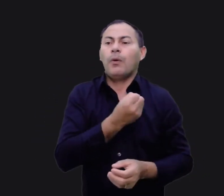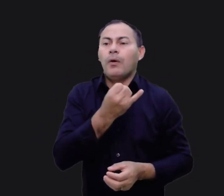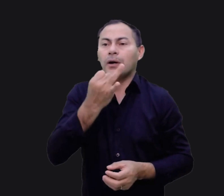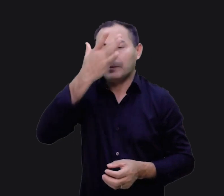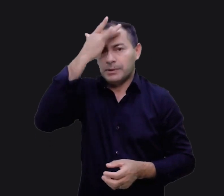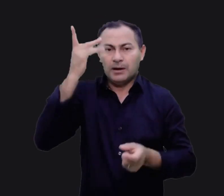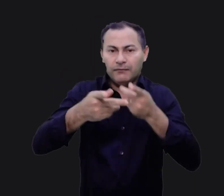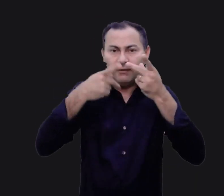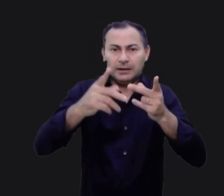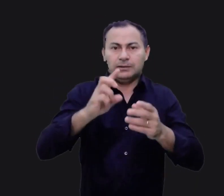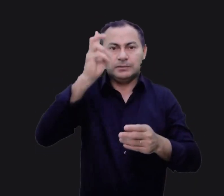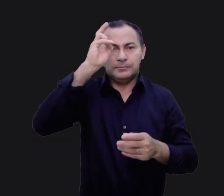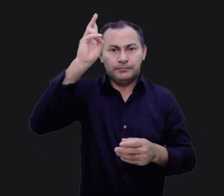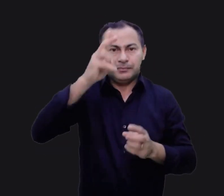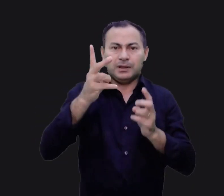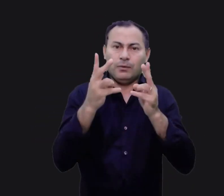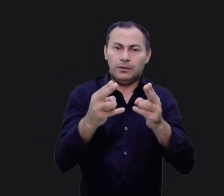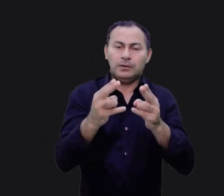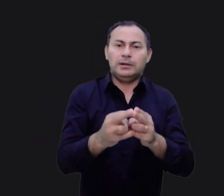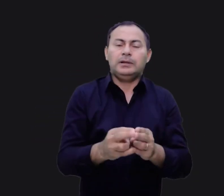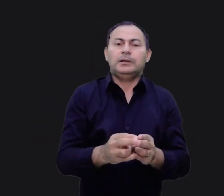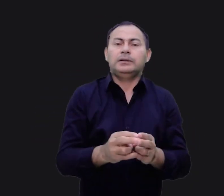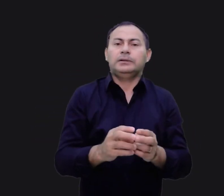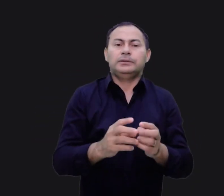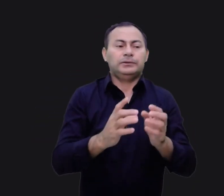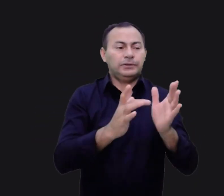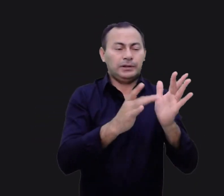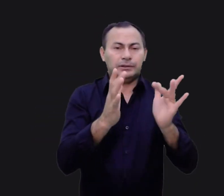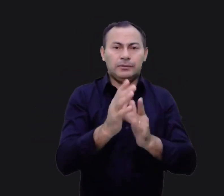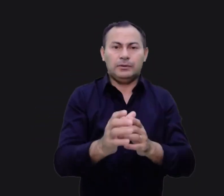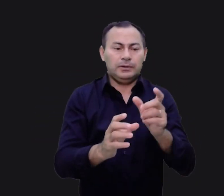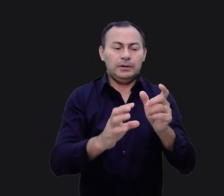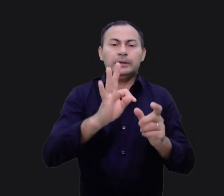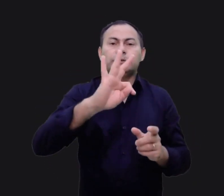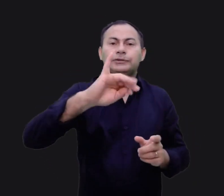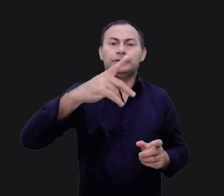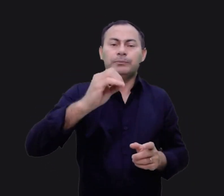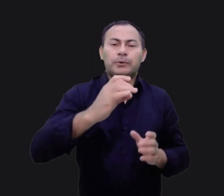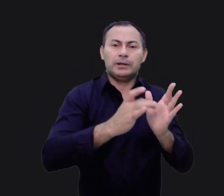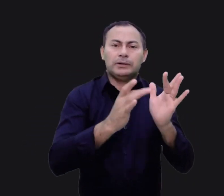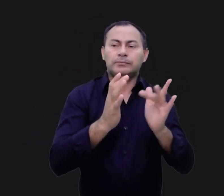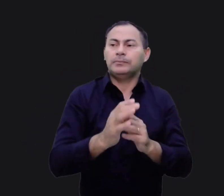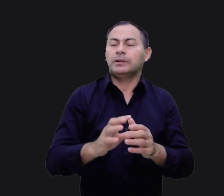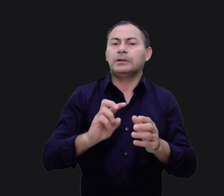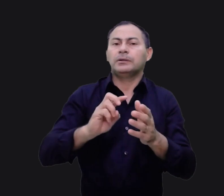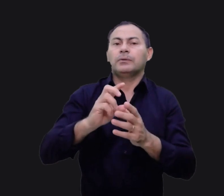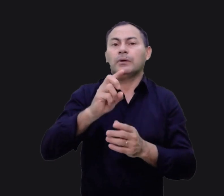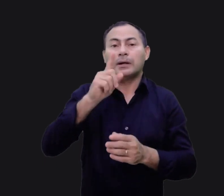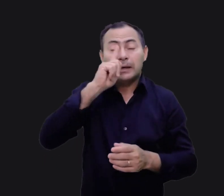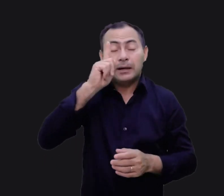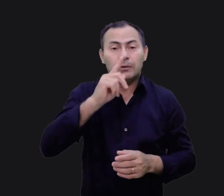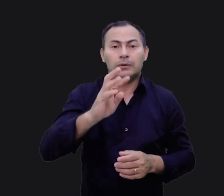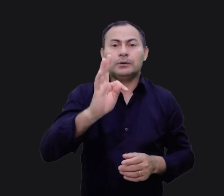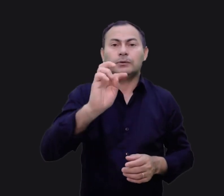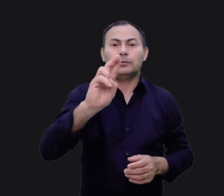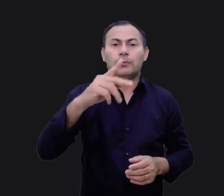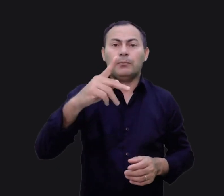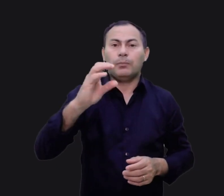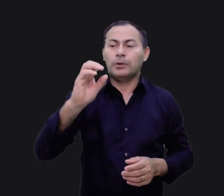pessoas referem-se a essas alegorias como tipos de Cristo. A palavra tipo vem do grego tupos. Um tupos